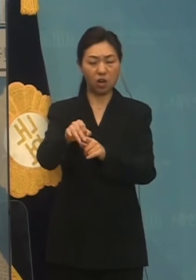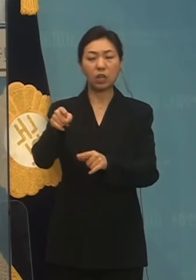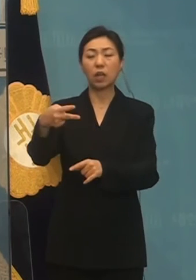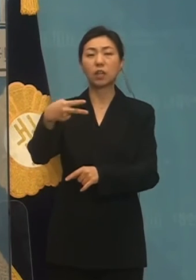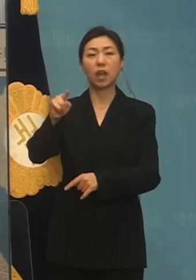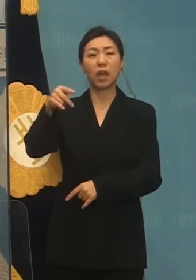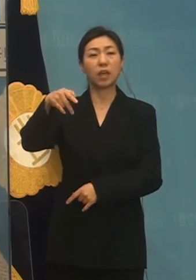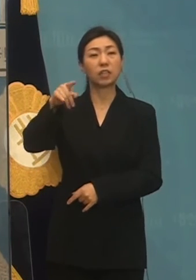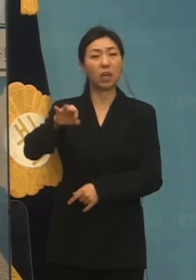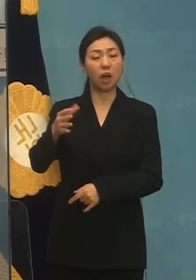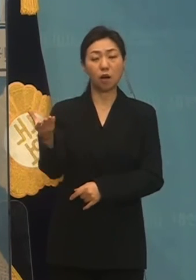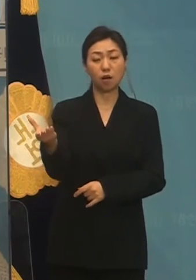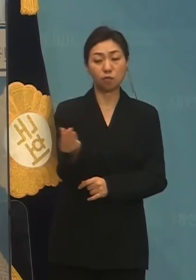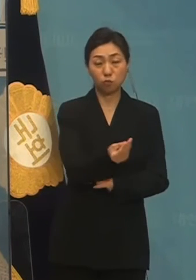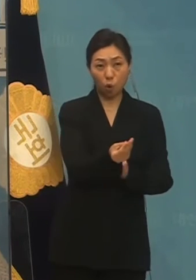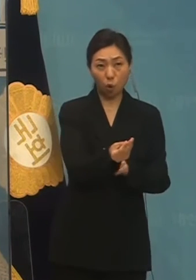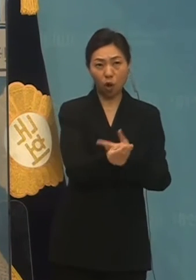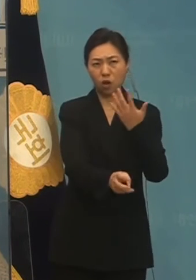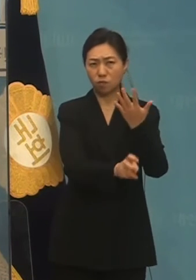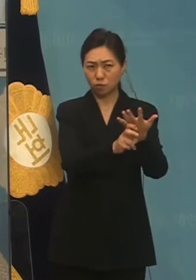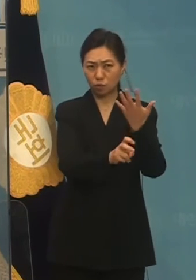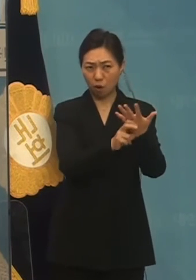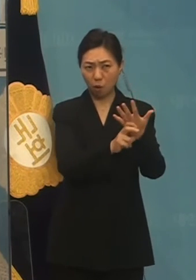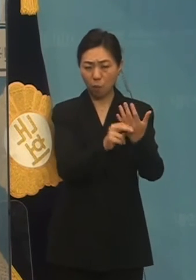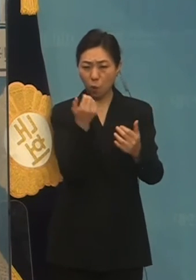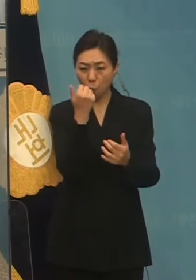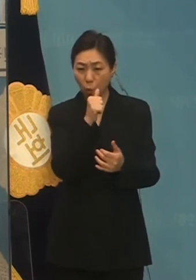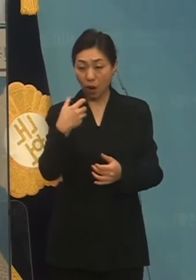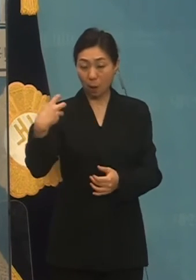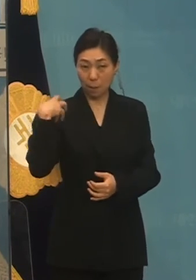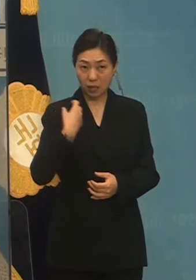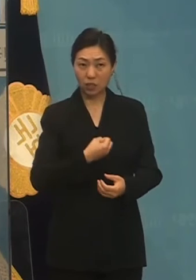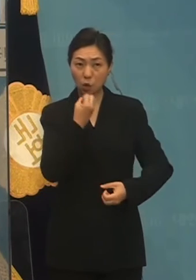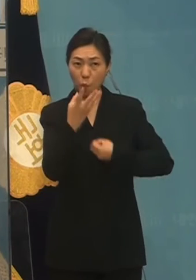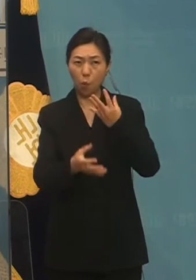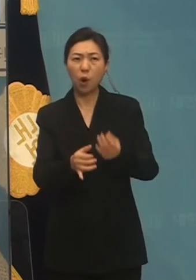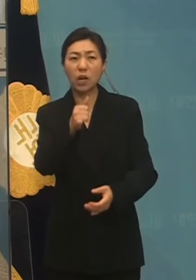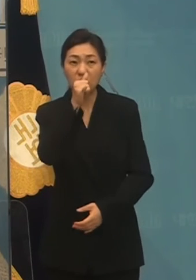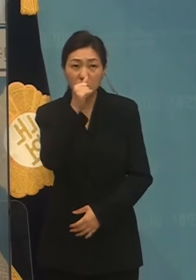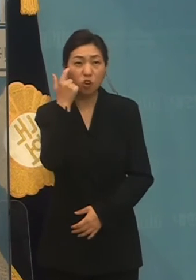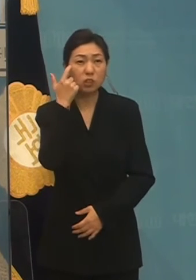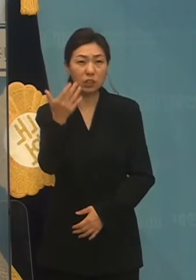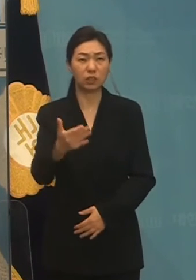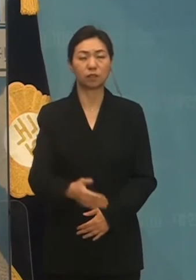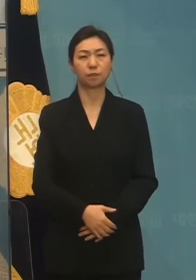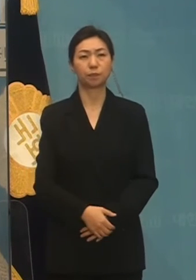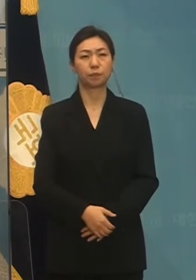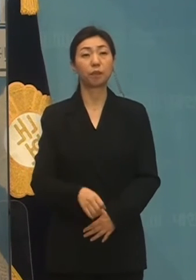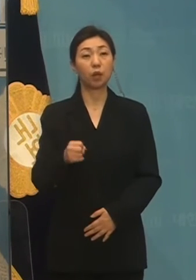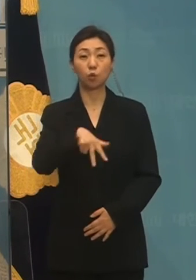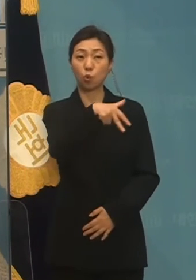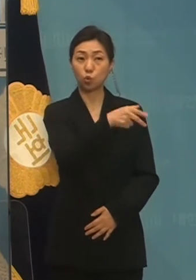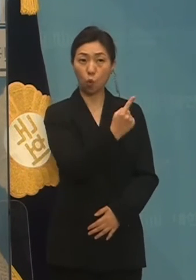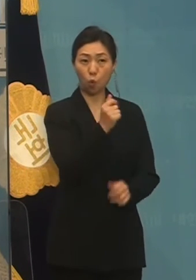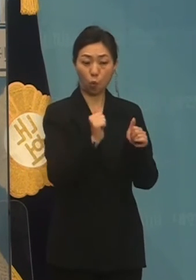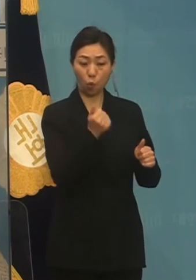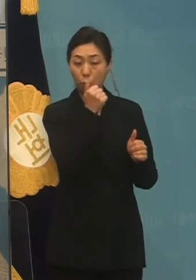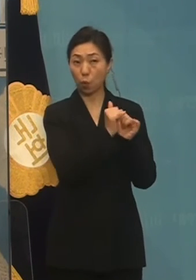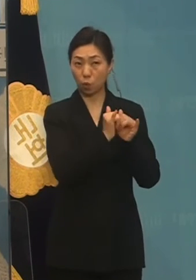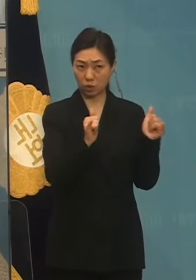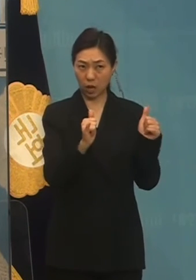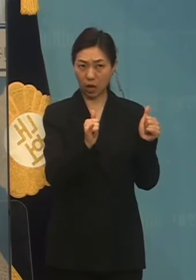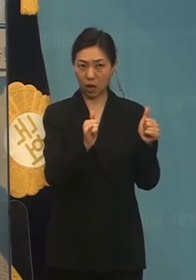대출 알선 수출을 주었다고 자백했다는 보고를 받았는지 그리고 조모 씨의 변호인인